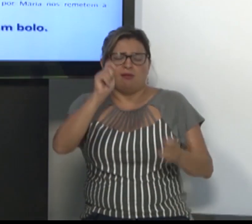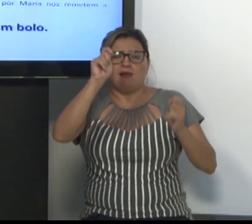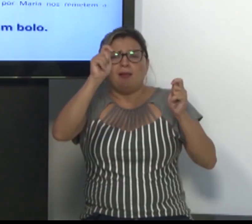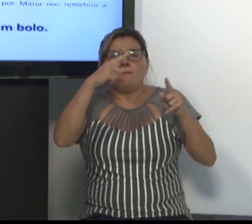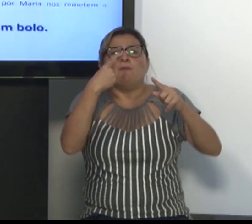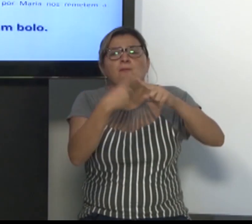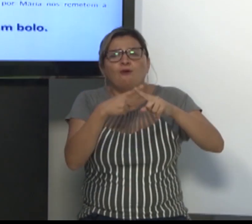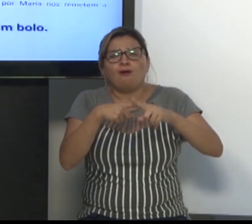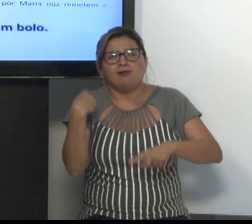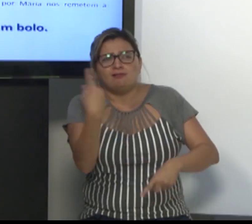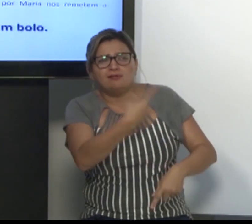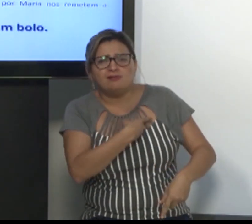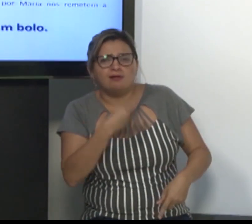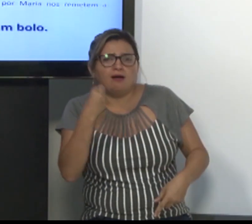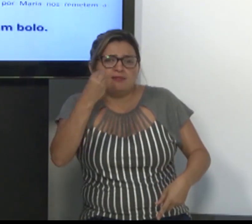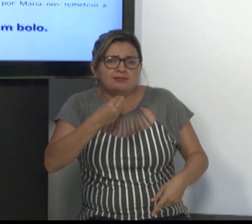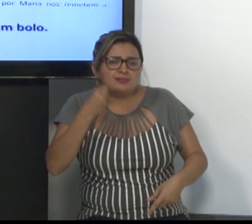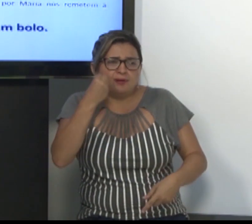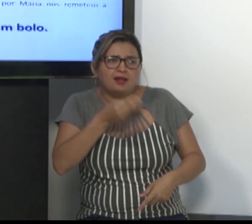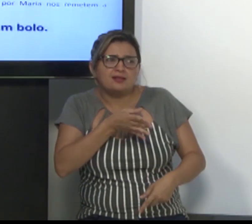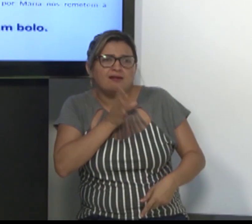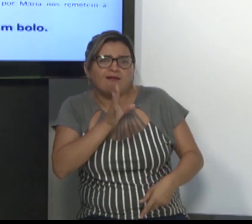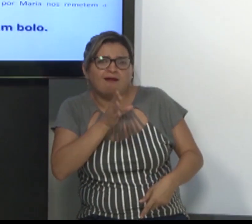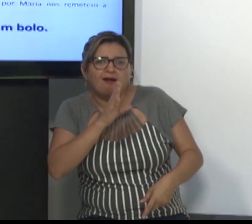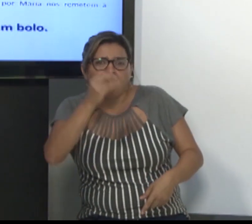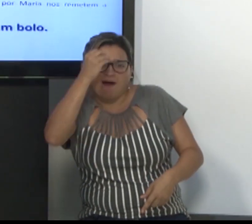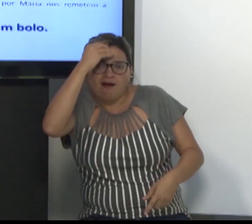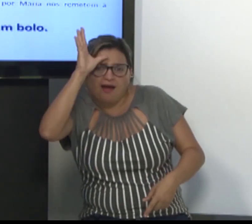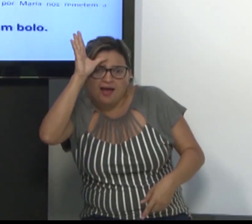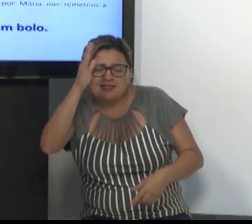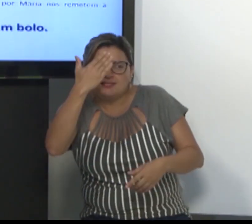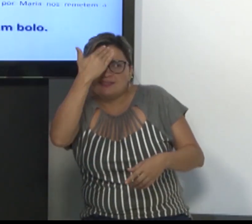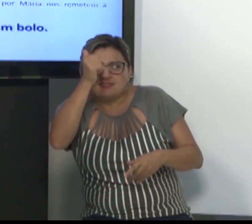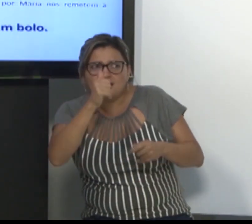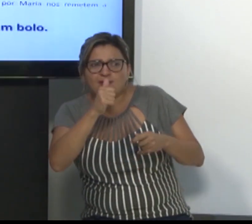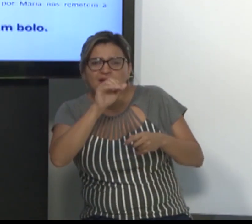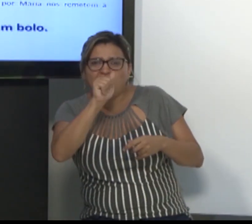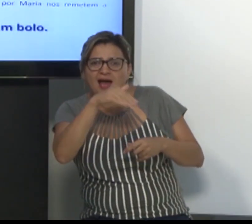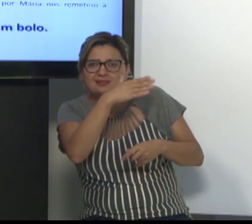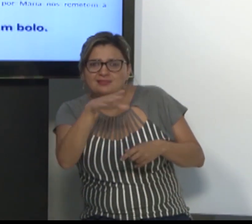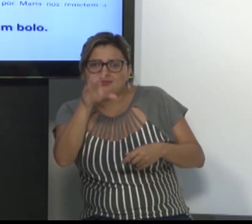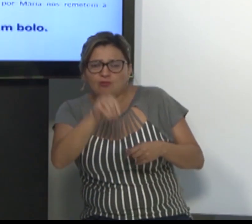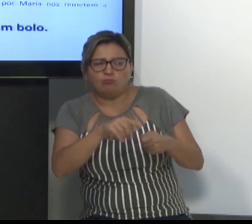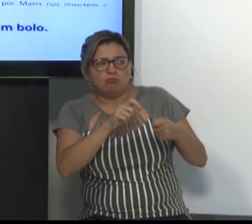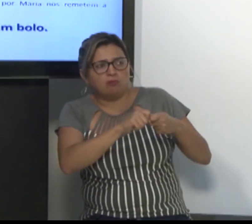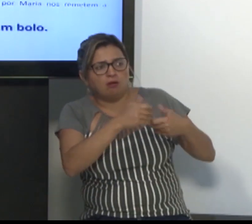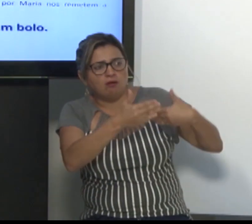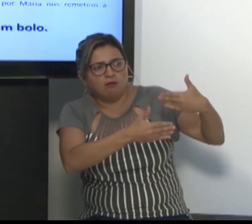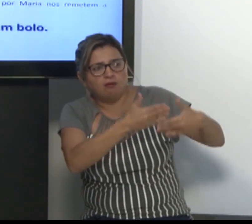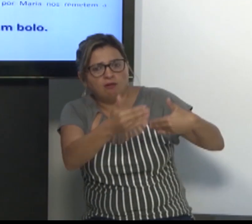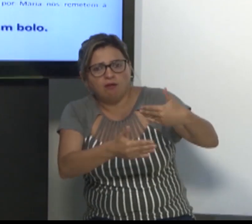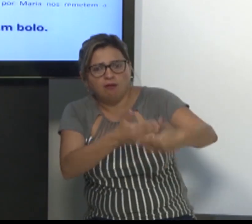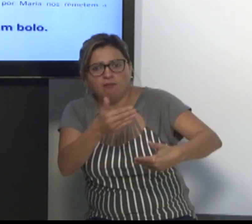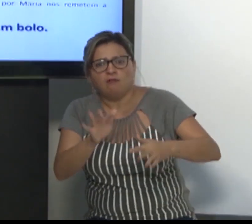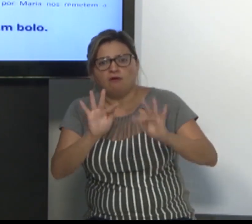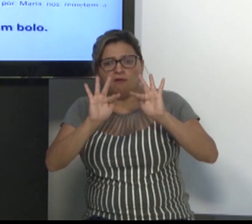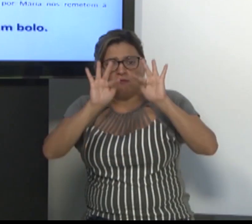Todos nós compreendemos como foi o processo para fazer até o fim, mas não era algo tão